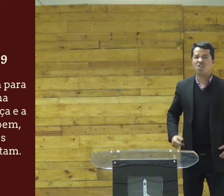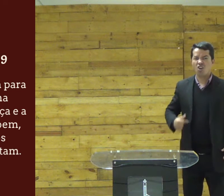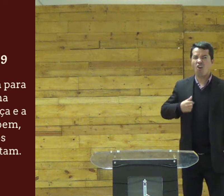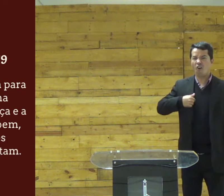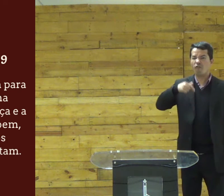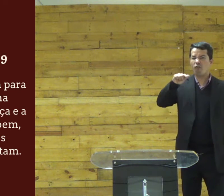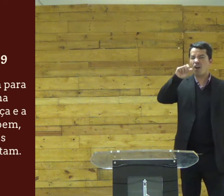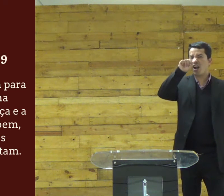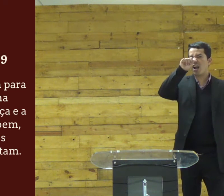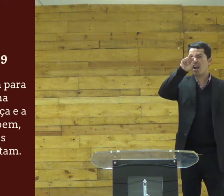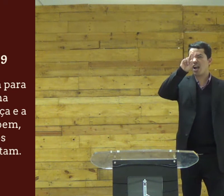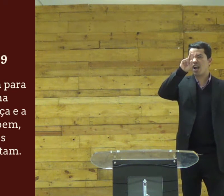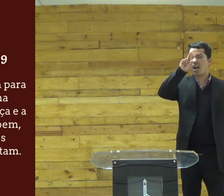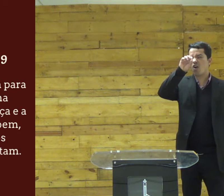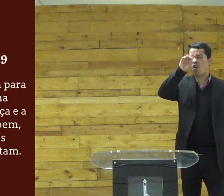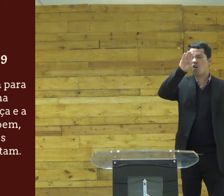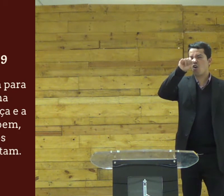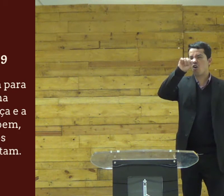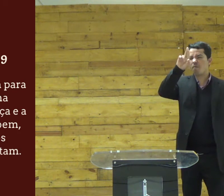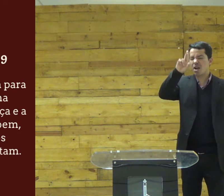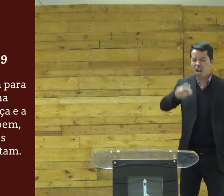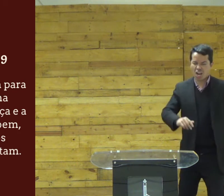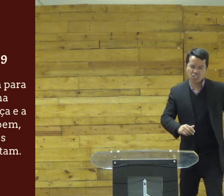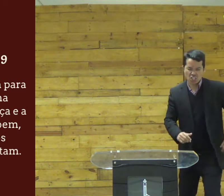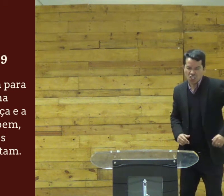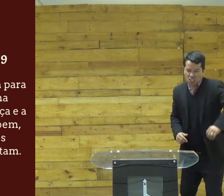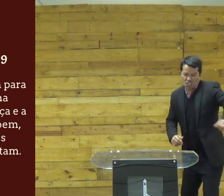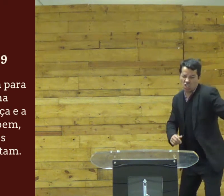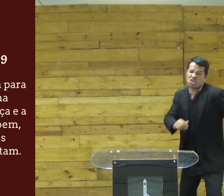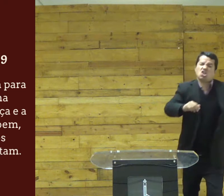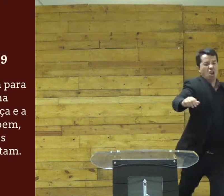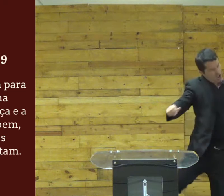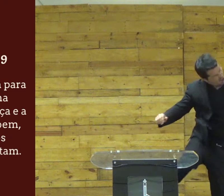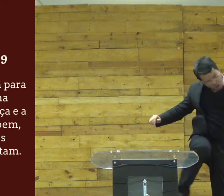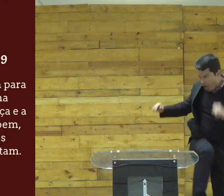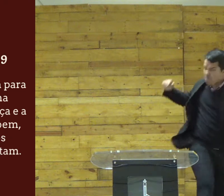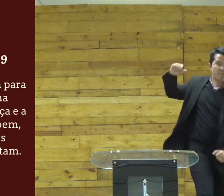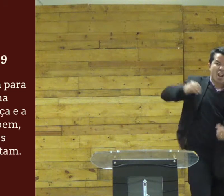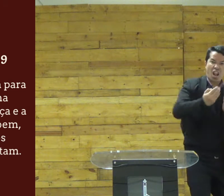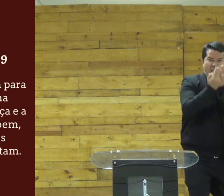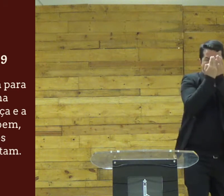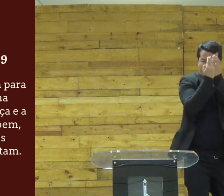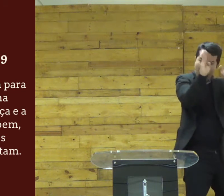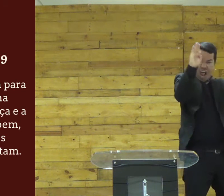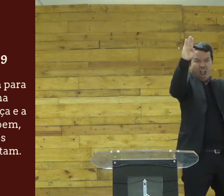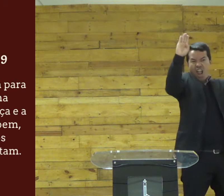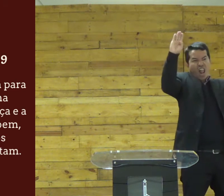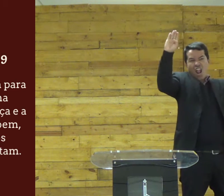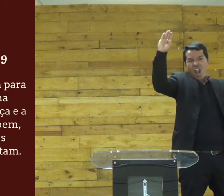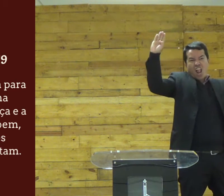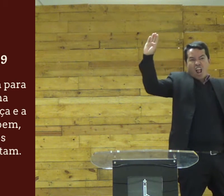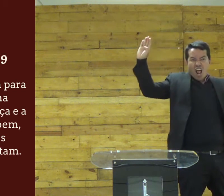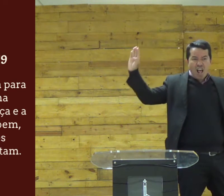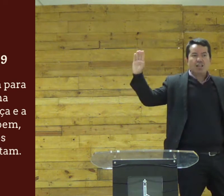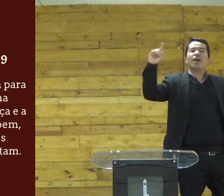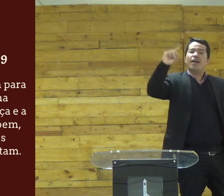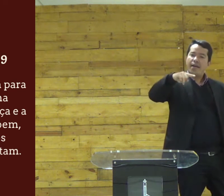quer saber eu vou arrombar e vai lá e mete um chute na porta e a porta pá quebra né